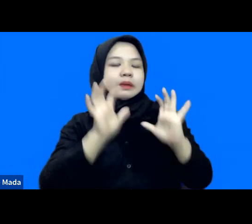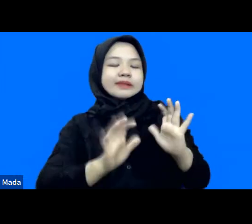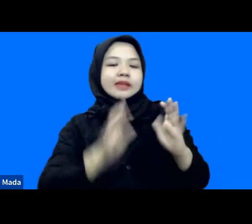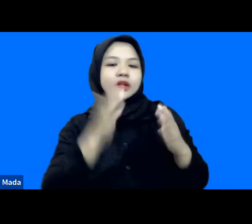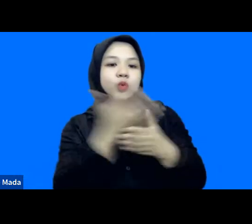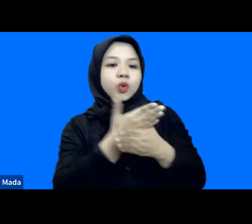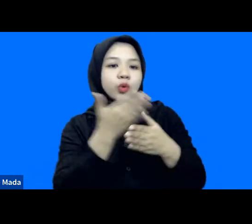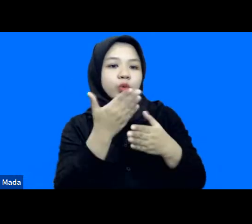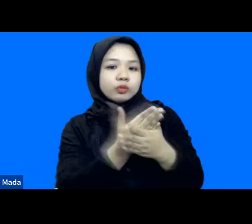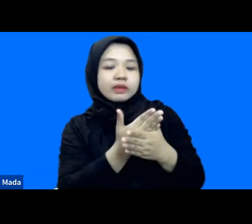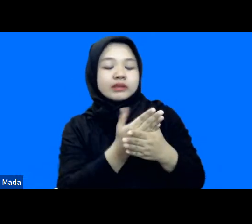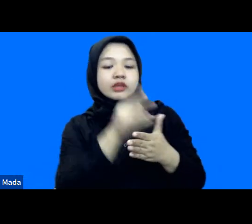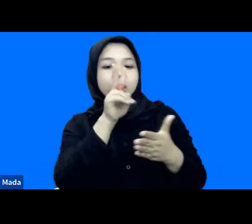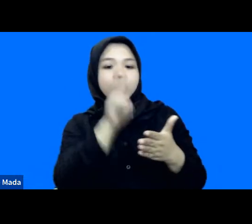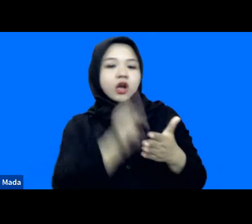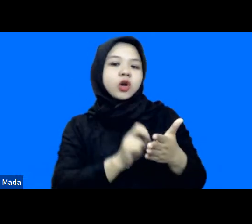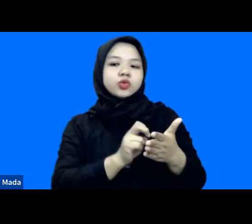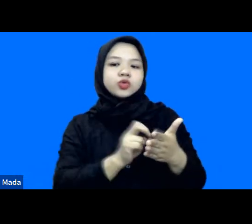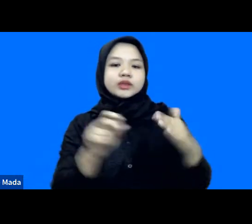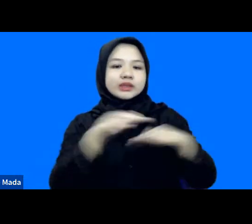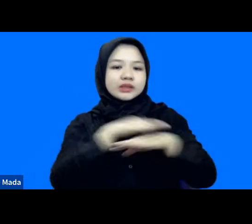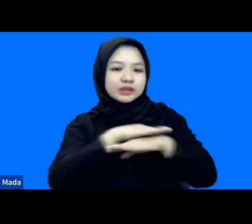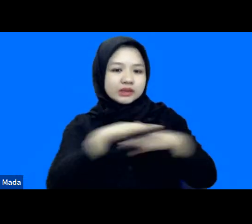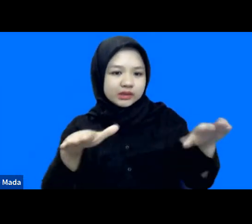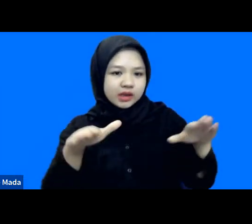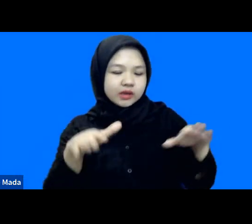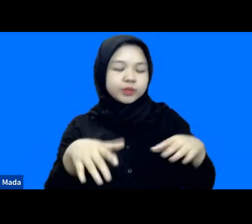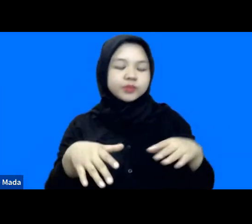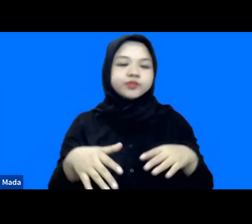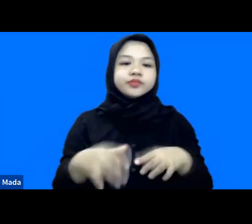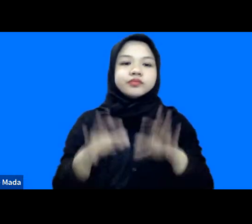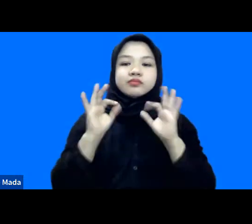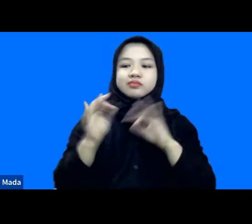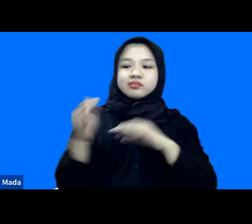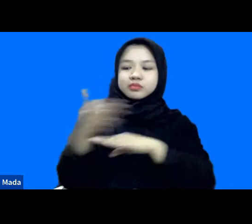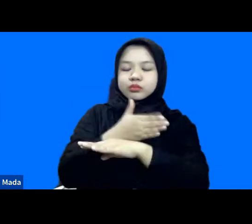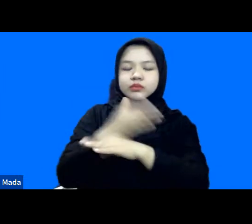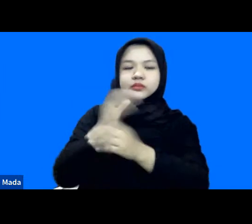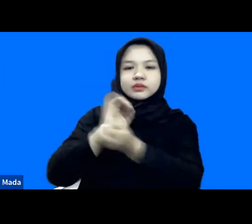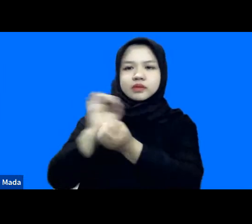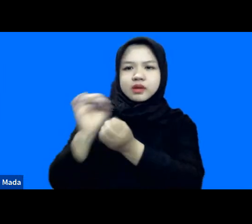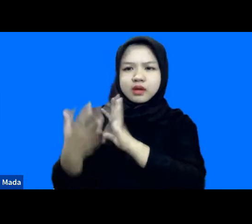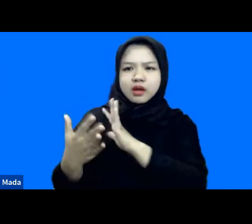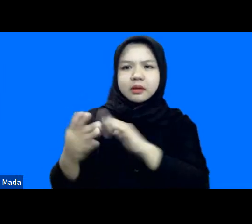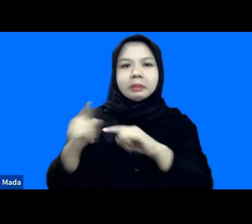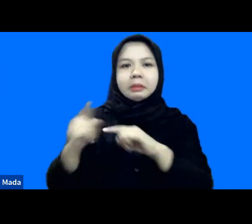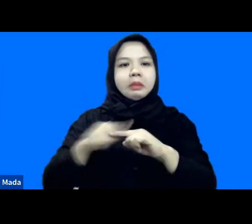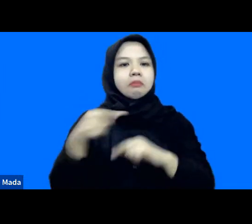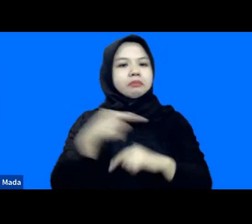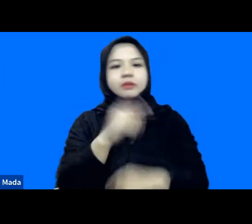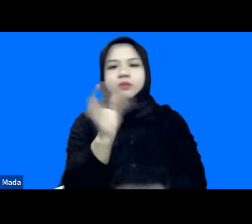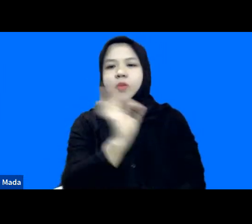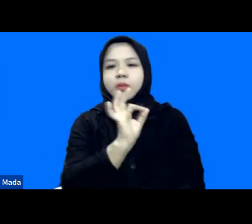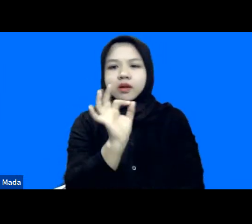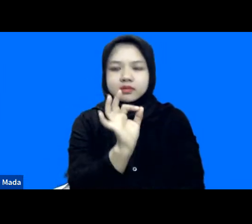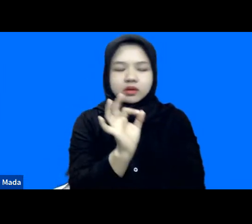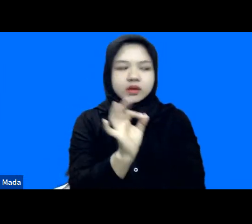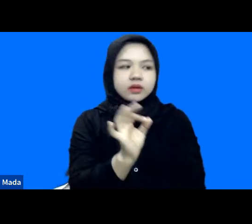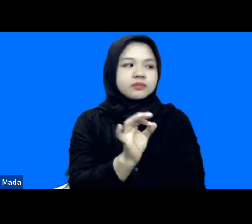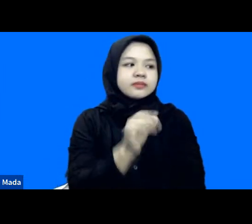yang harus sebenarnya harus diselesaikan pada prabencana justru itu belum ada gitu jadi